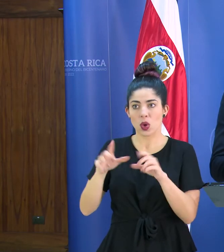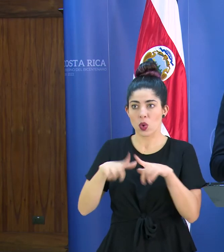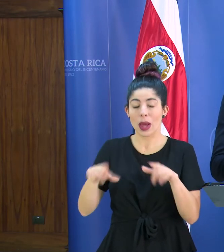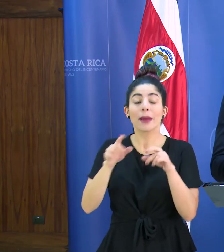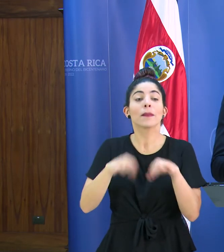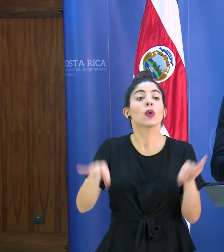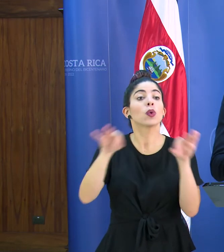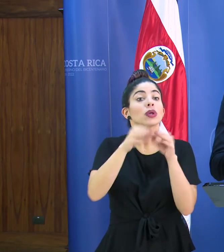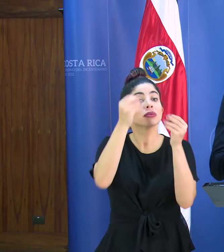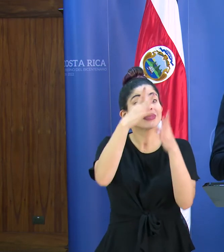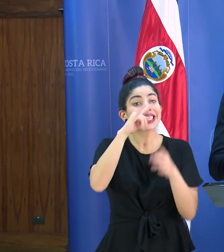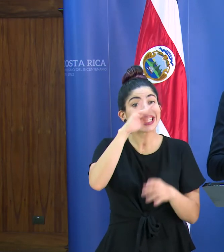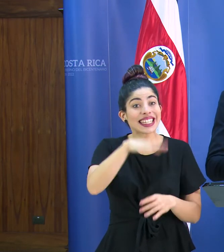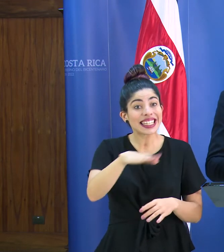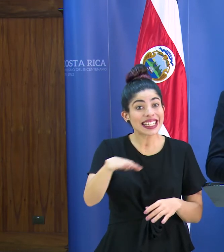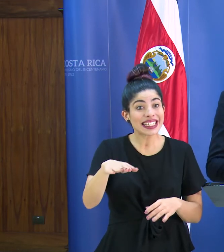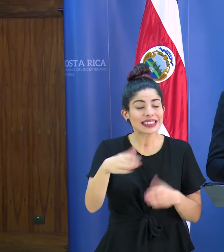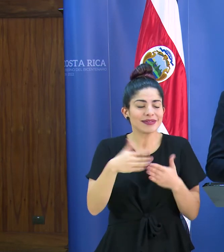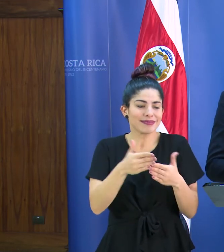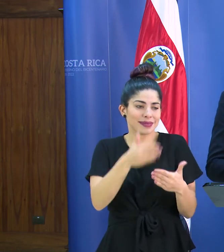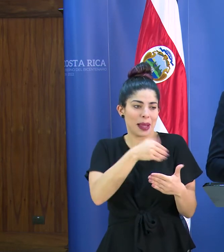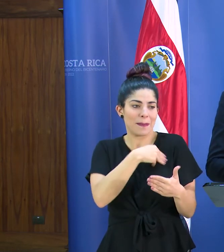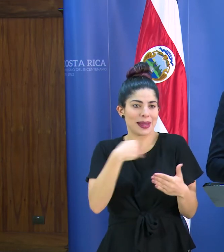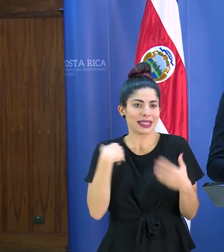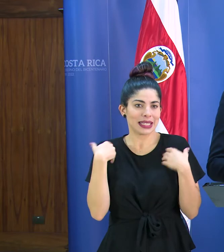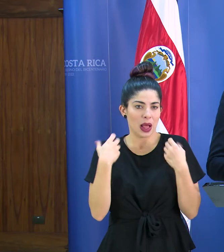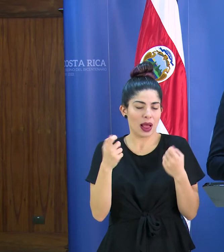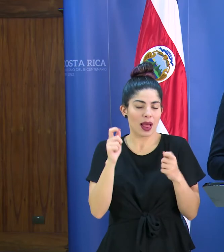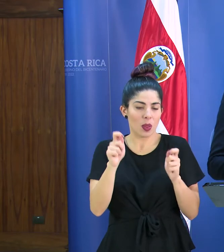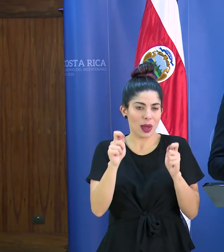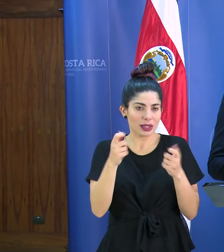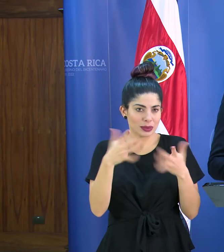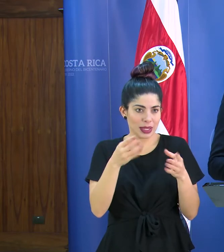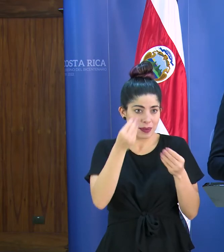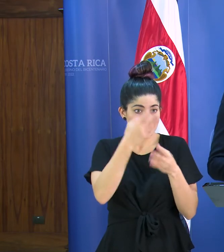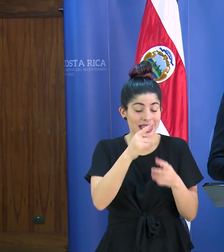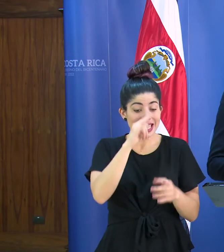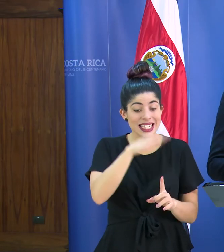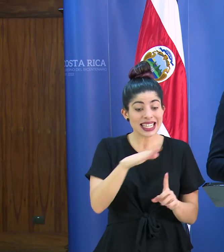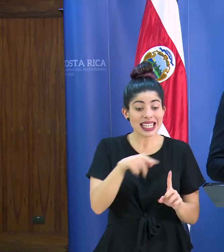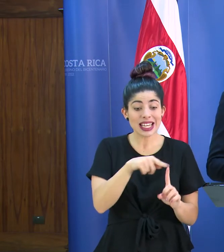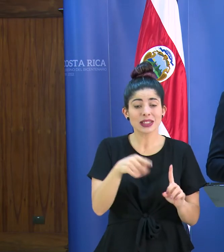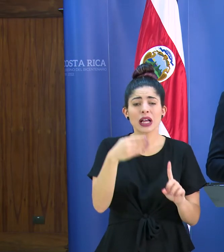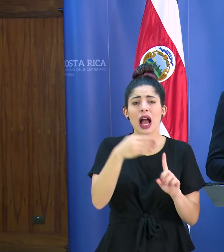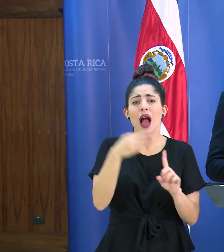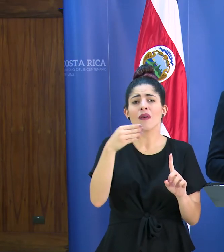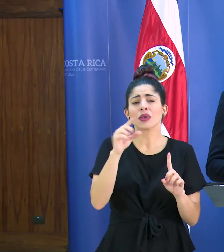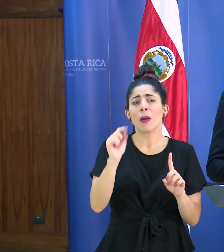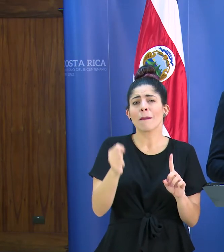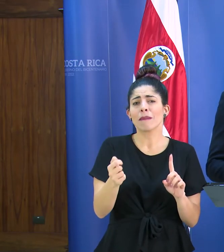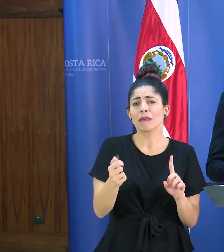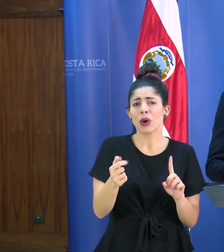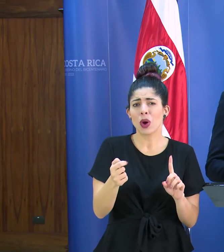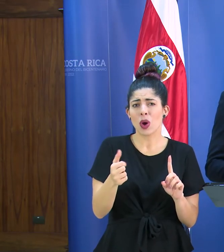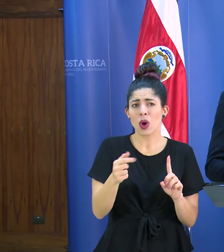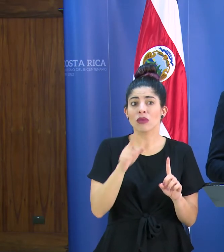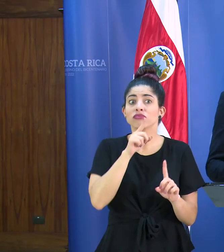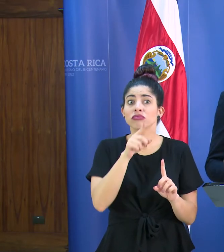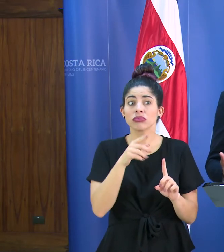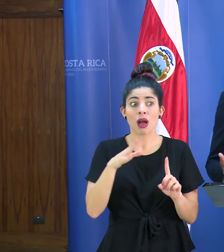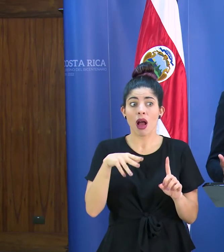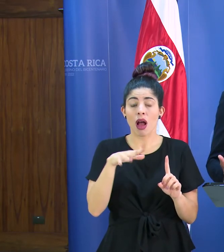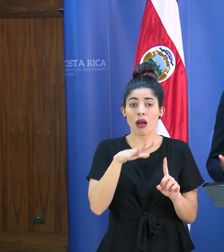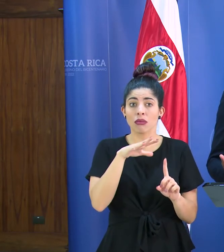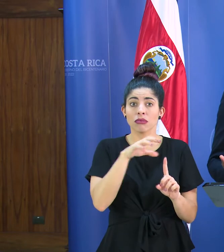importante indicar que con los niños ya lo mencionaba la ministra de educación el grado de afectación es muy muy bajo o sea incluso no se ha